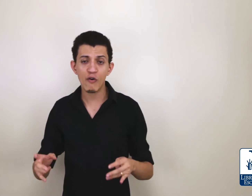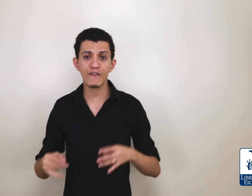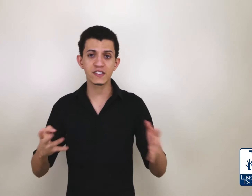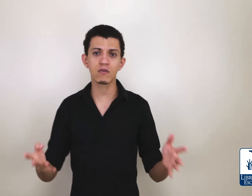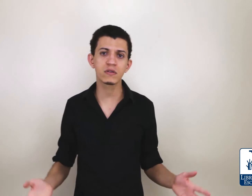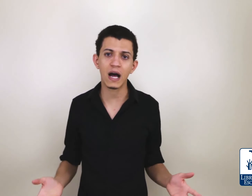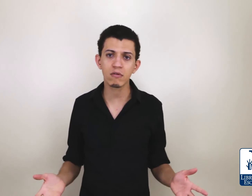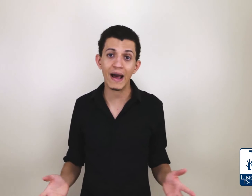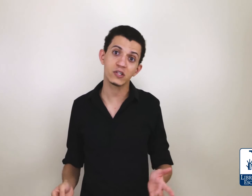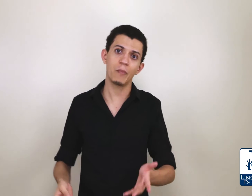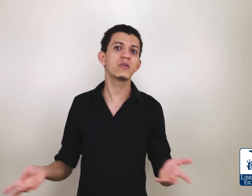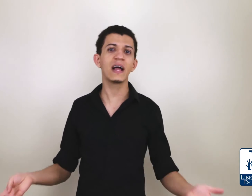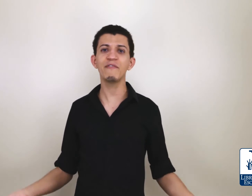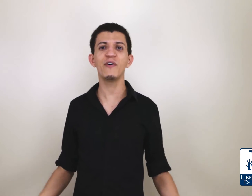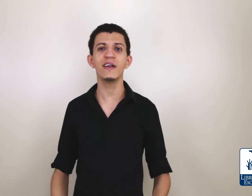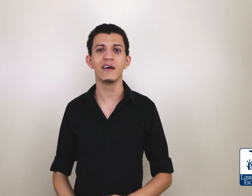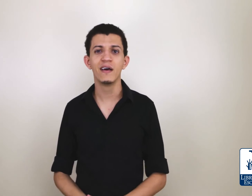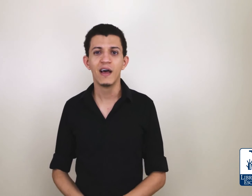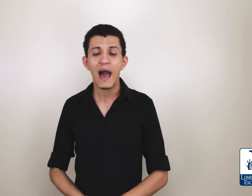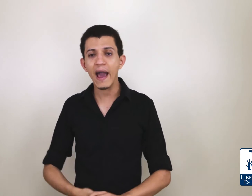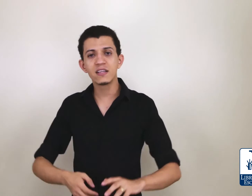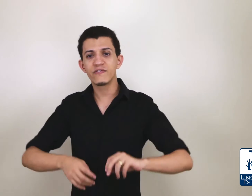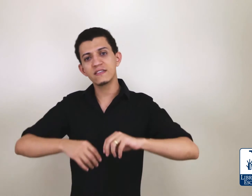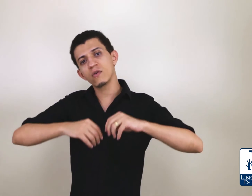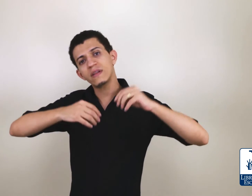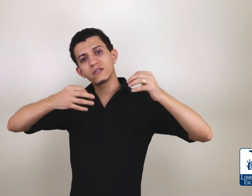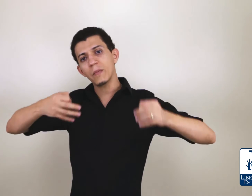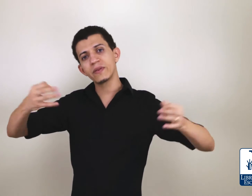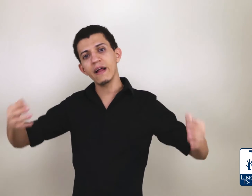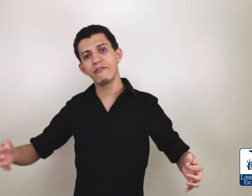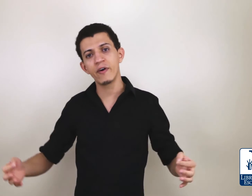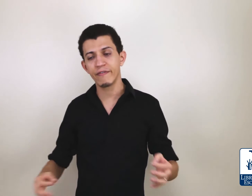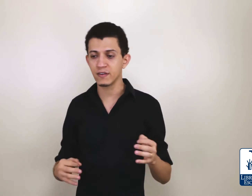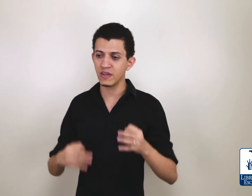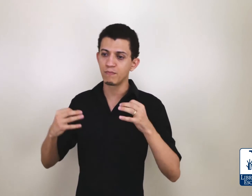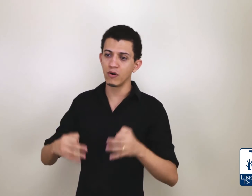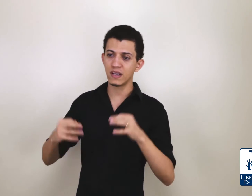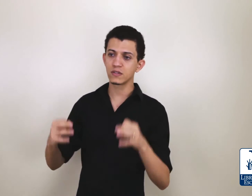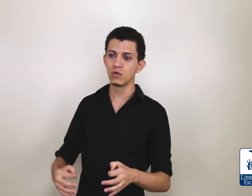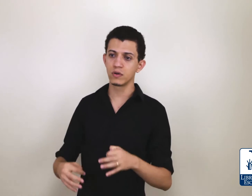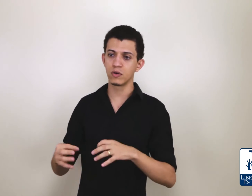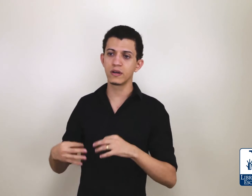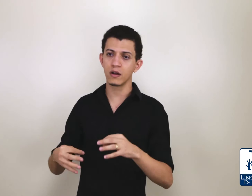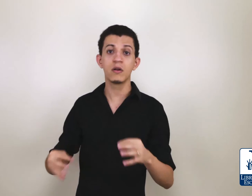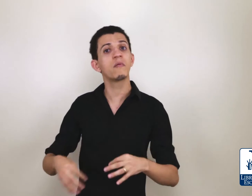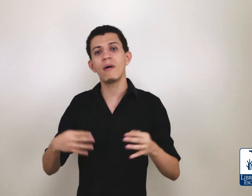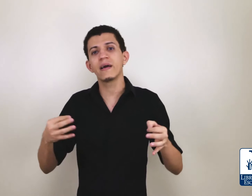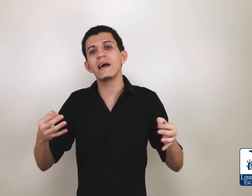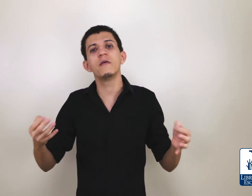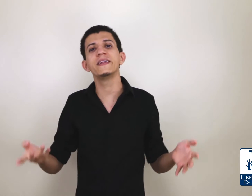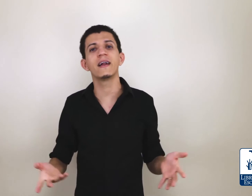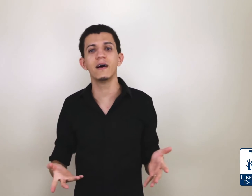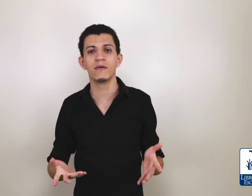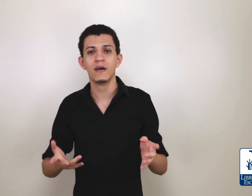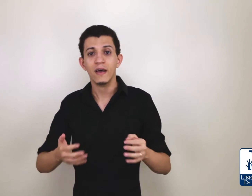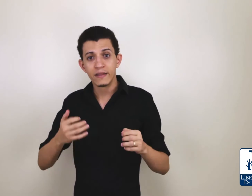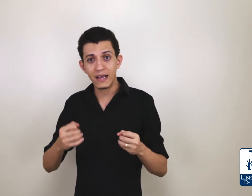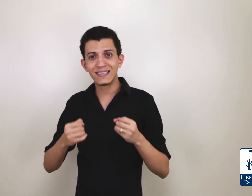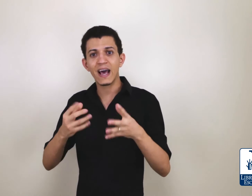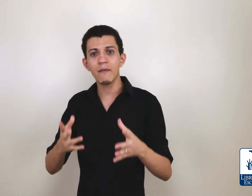Foi fazer contato lá, é só por telefone. Aí, eles fazem contato só por telefone. Eu falei, minha esposa é surda. Eu estou ligando? Não, não vou ligar em nome dela, não. Tem que ser ela